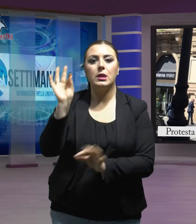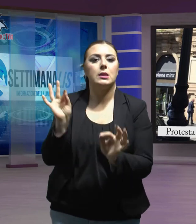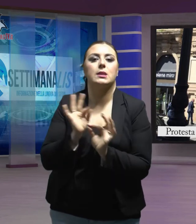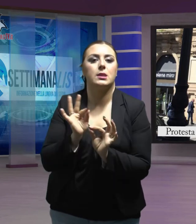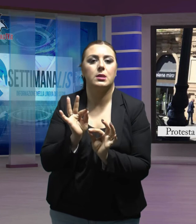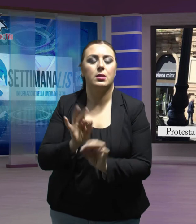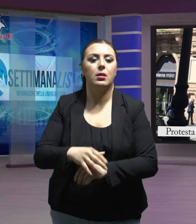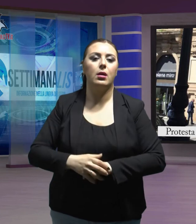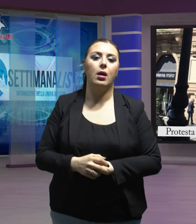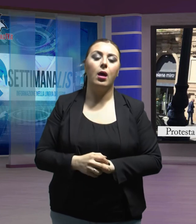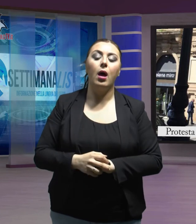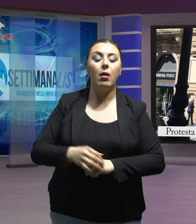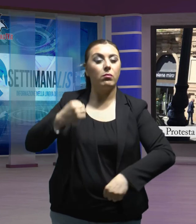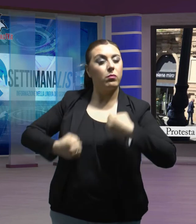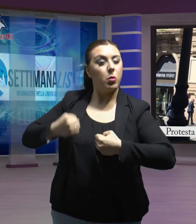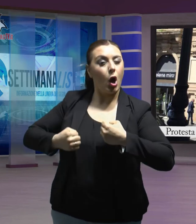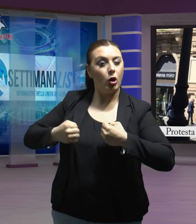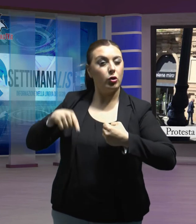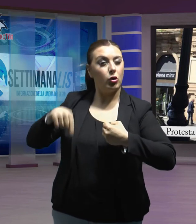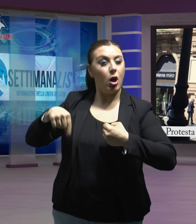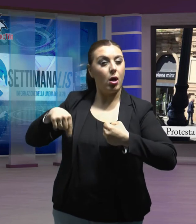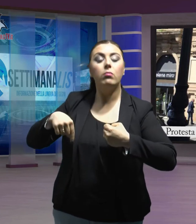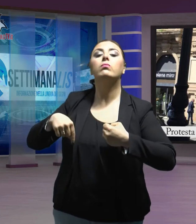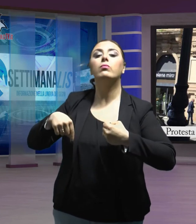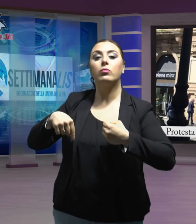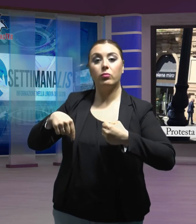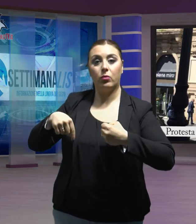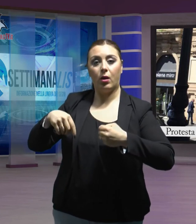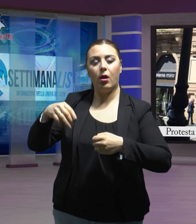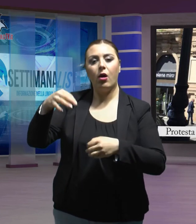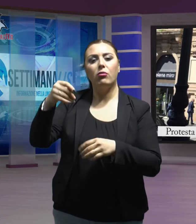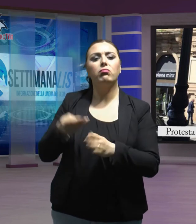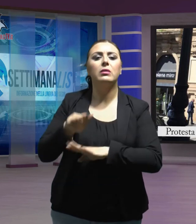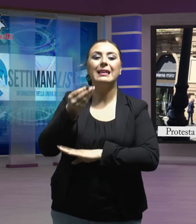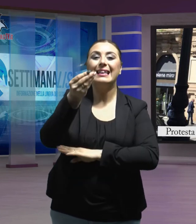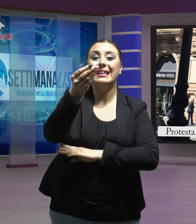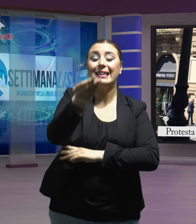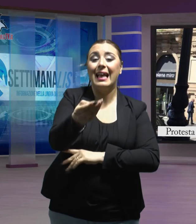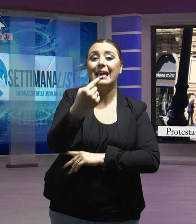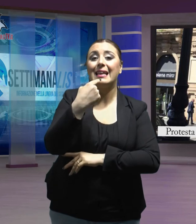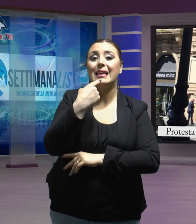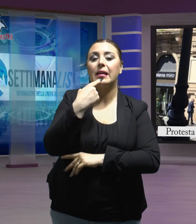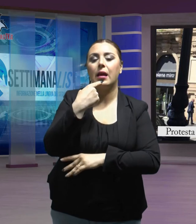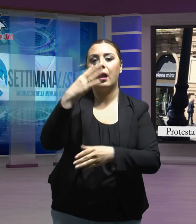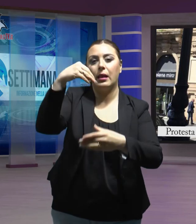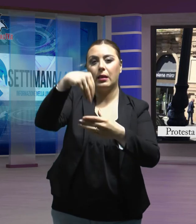I manifestanti dei vigili del fuoco hanno consegnato ai funzionari della